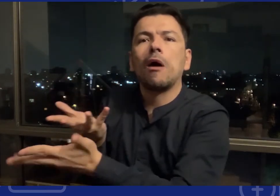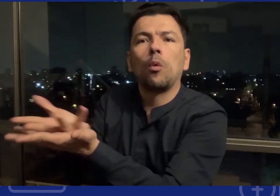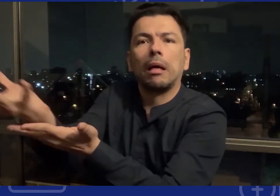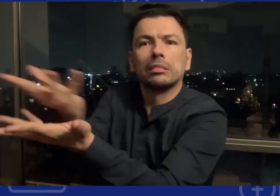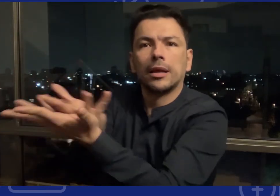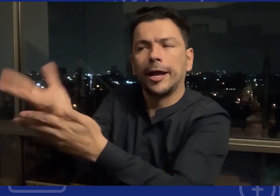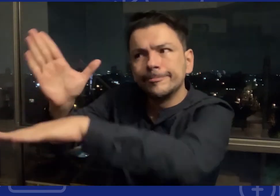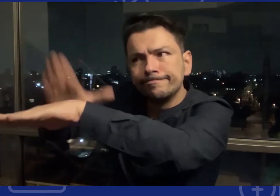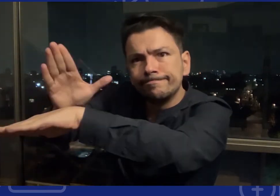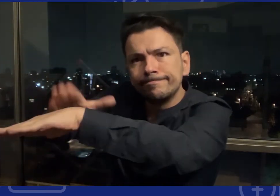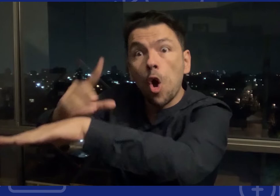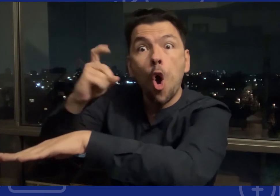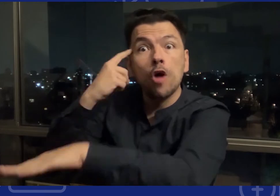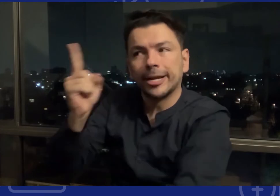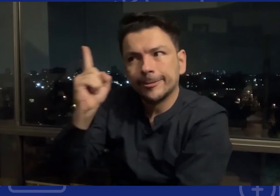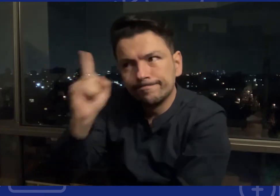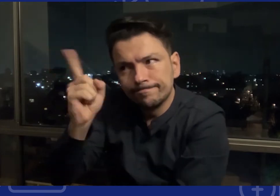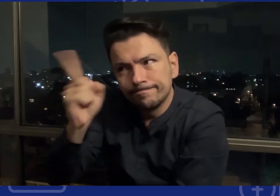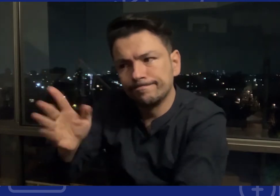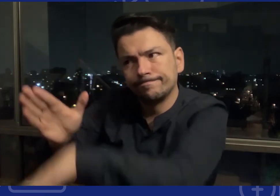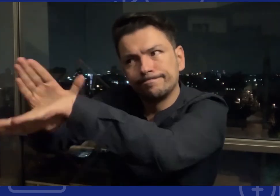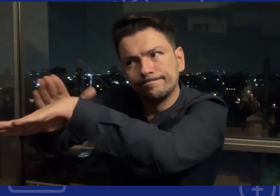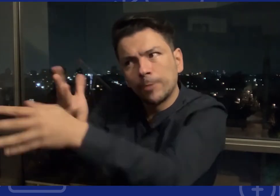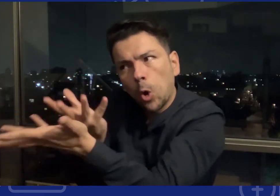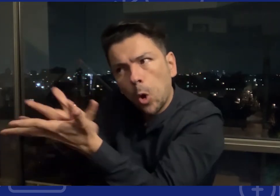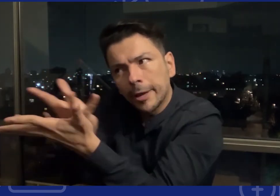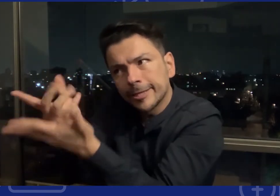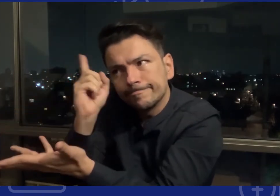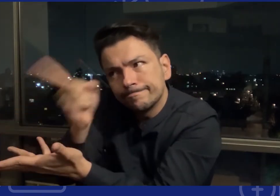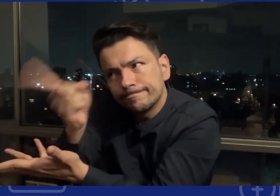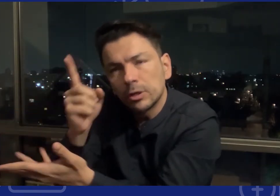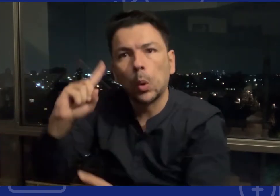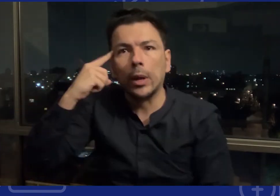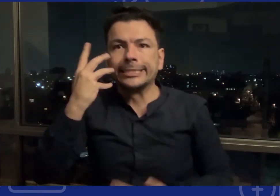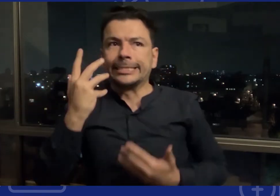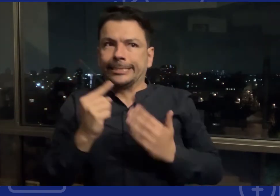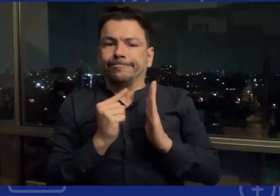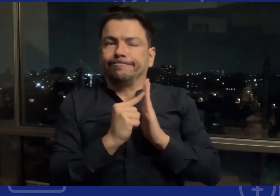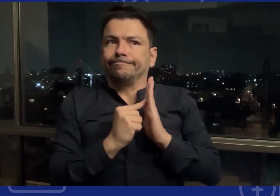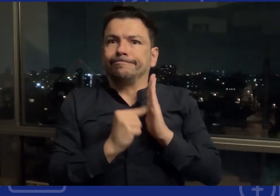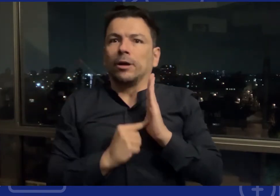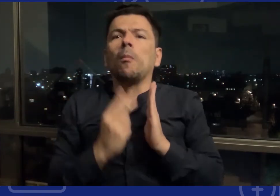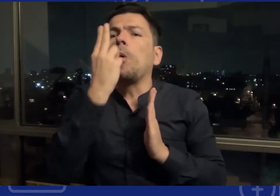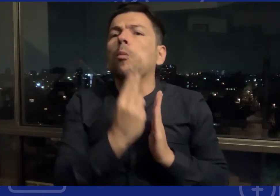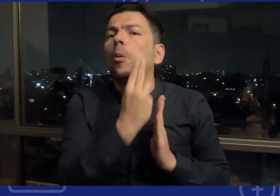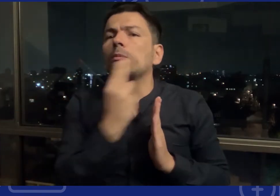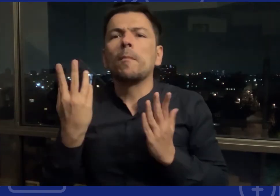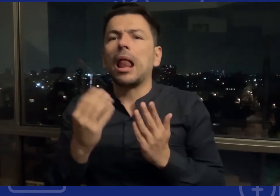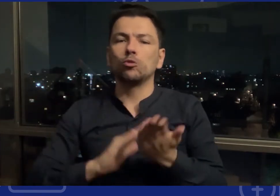gobierno para que las cumpla hace un llamado y el gobierno debe cumplir estas recomendaciones y llevar a un